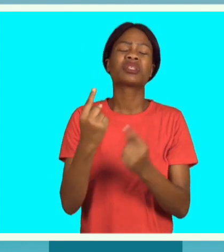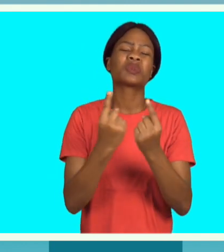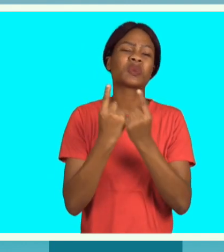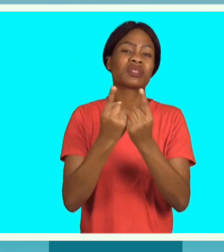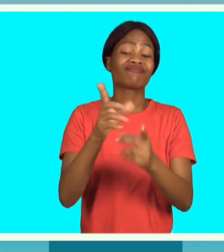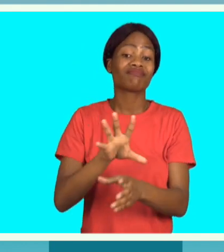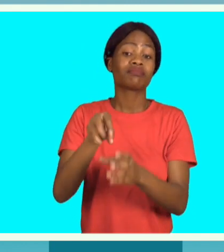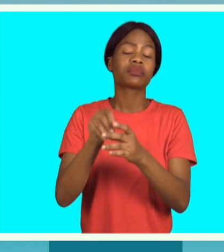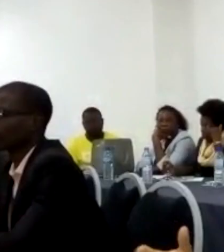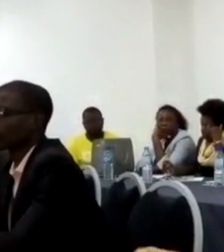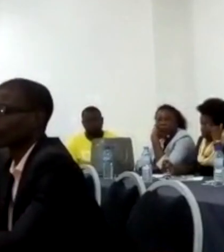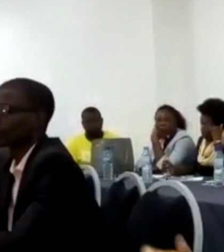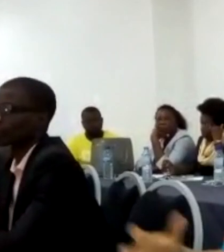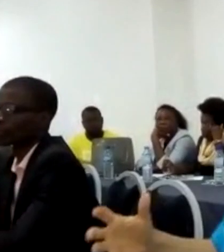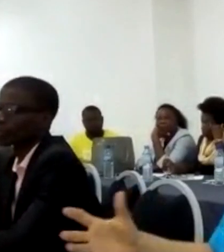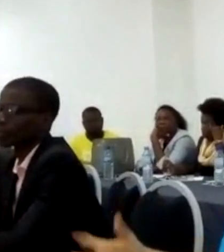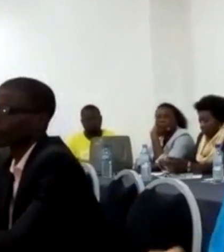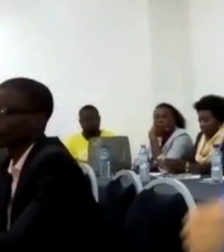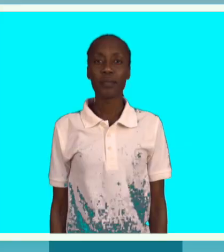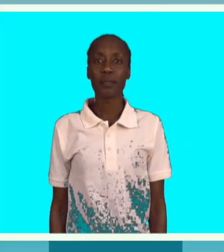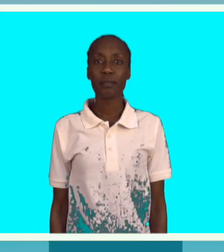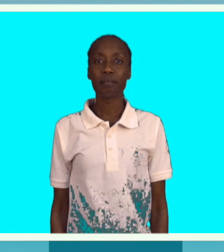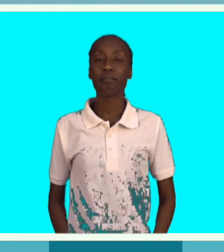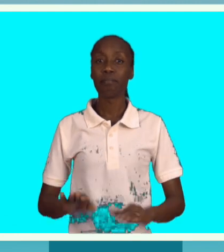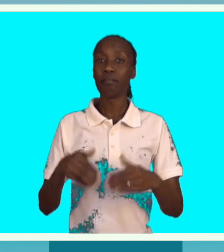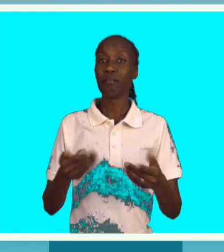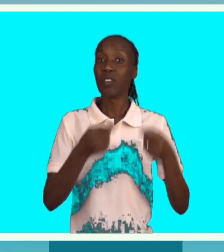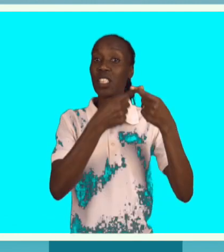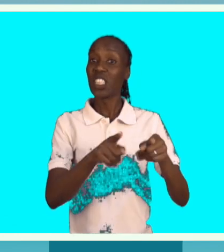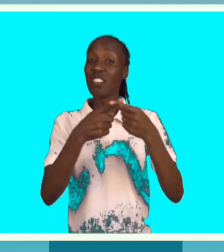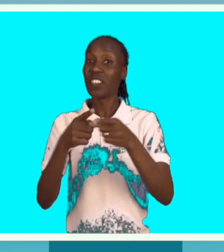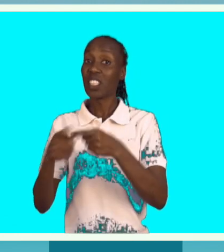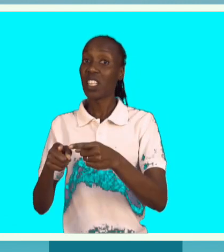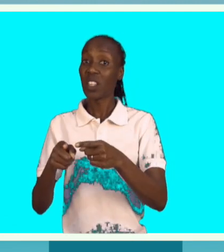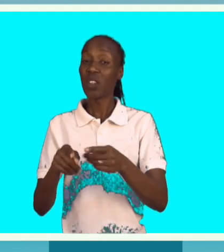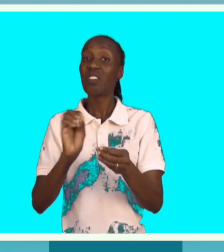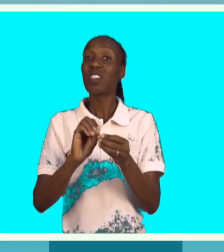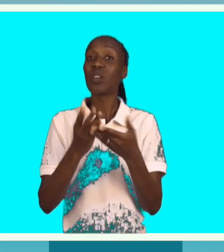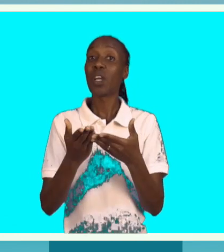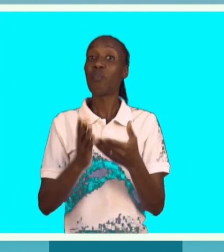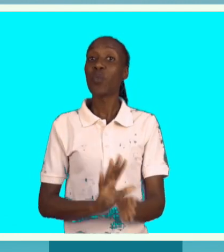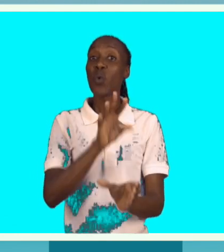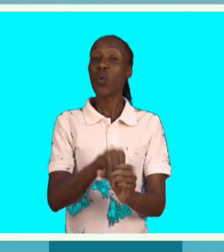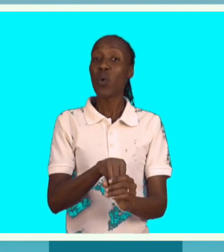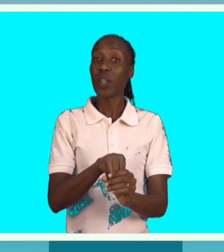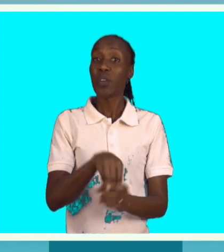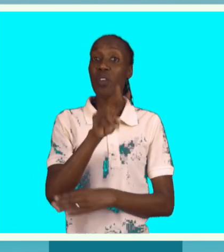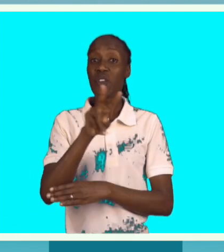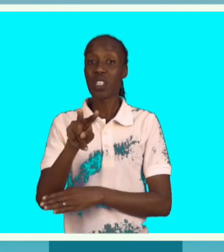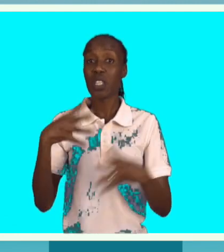inclusiva em situações de emergência. Em vários momentos, incluindo uma visita conjunta com o FAMOL, com o